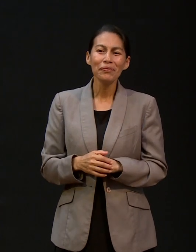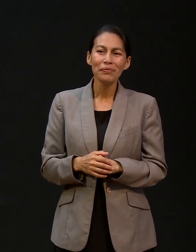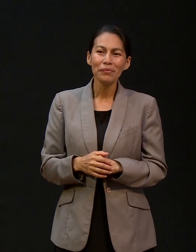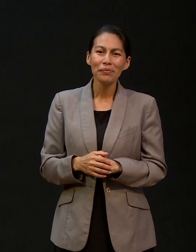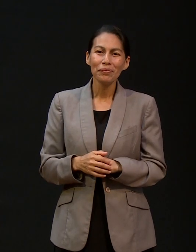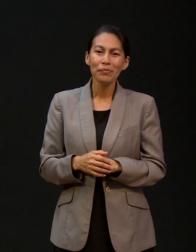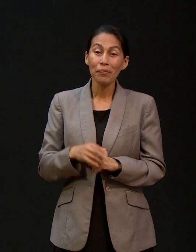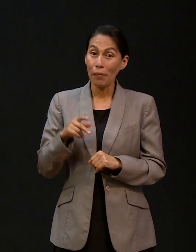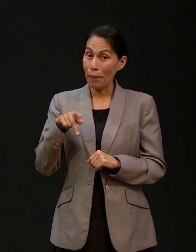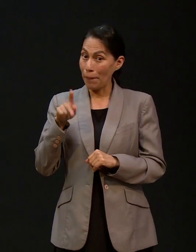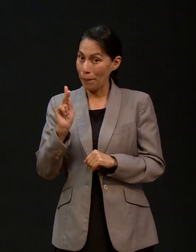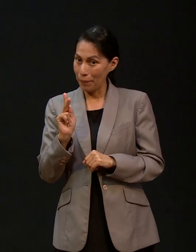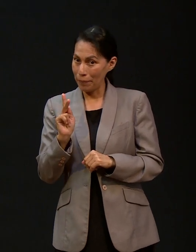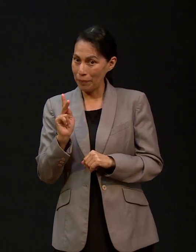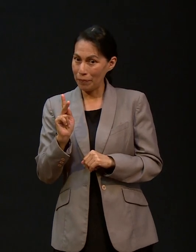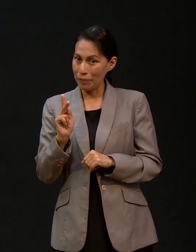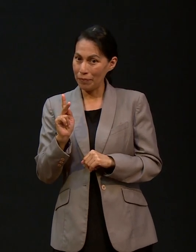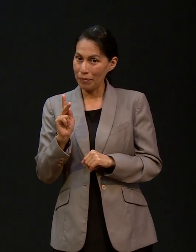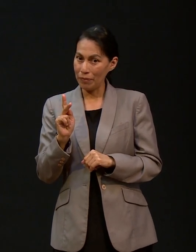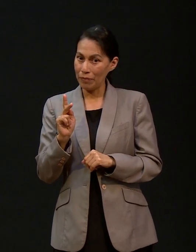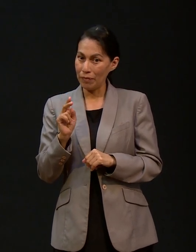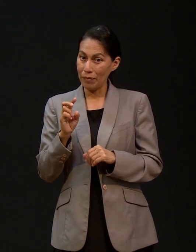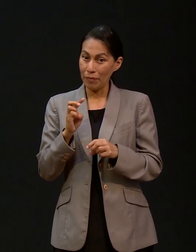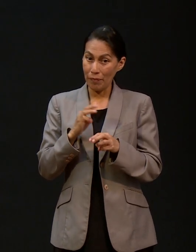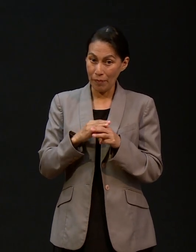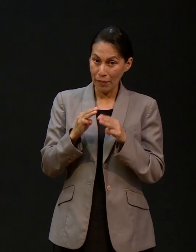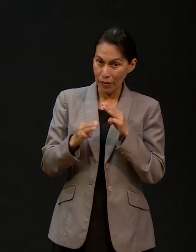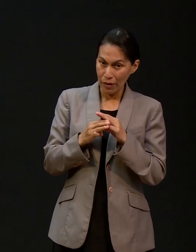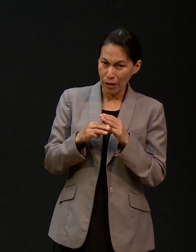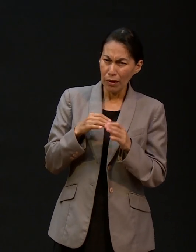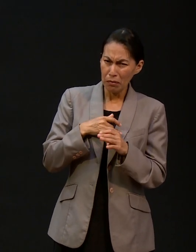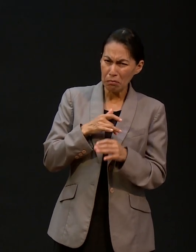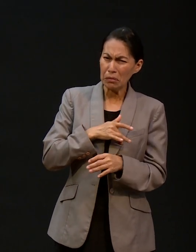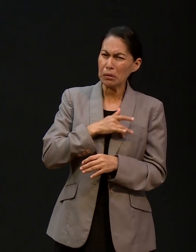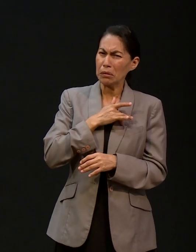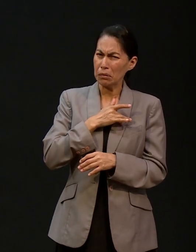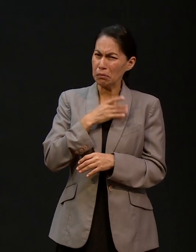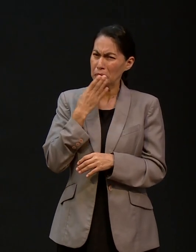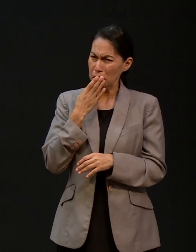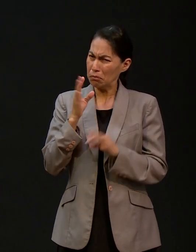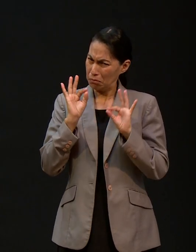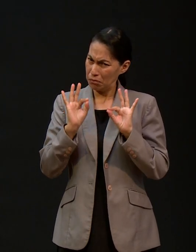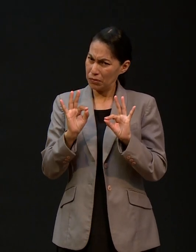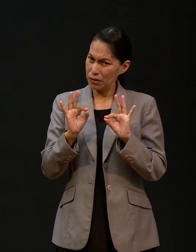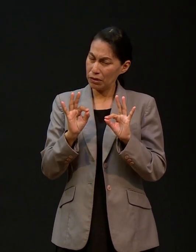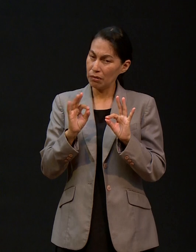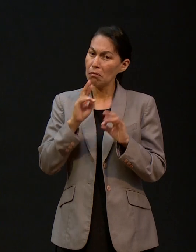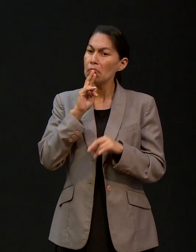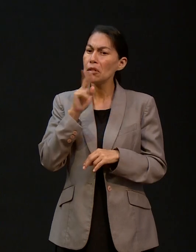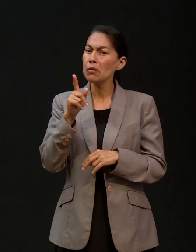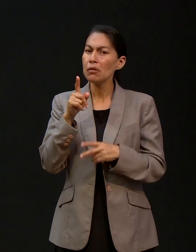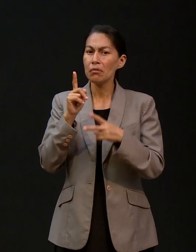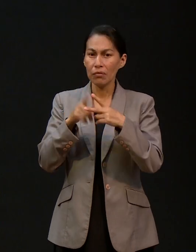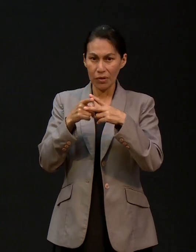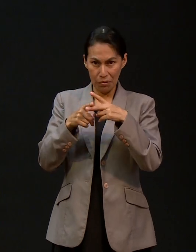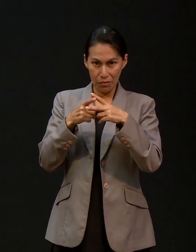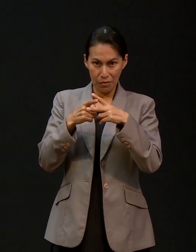también en el área de medicina. Pero en la carrera, en la materia que más cómodo me sentía, era en la materia de